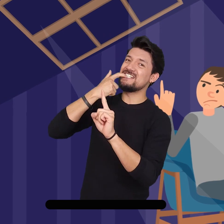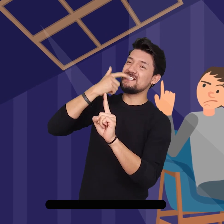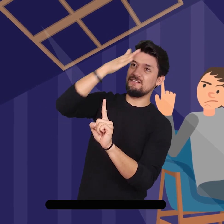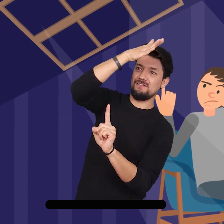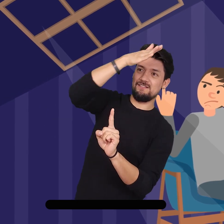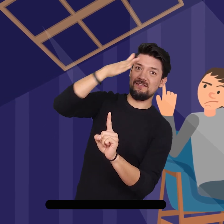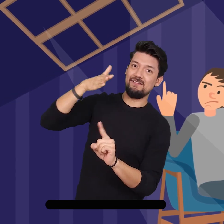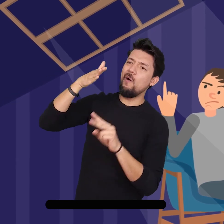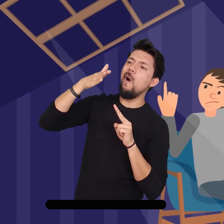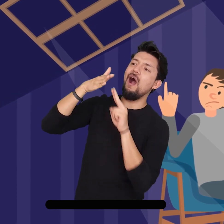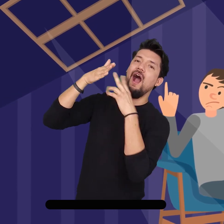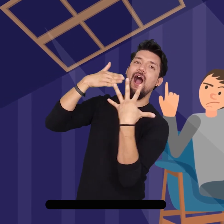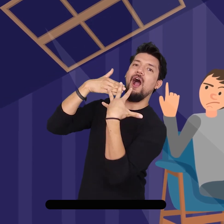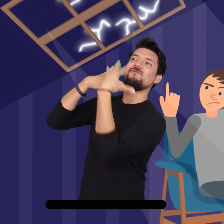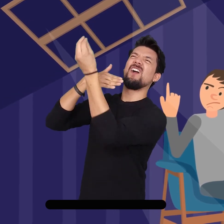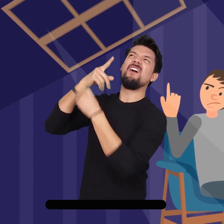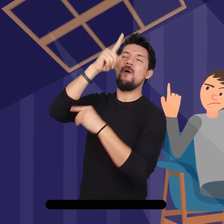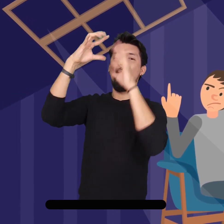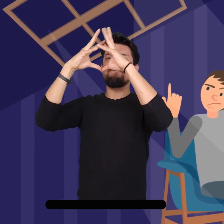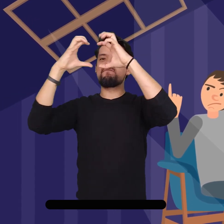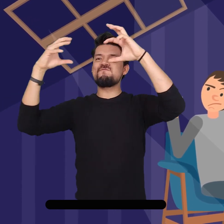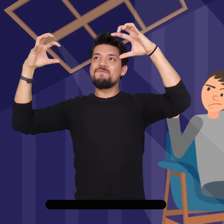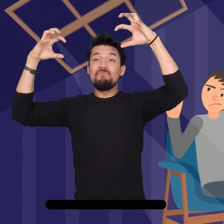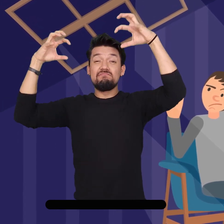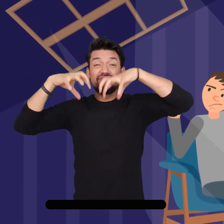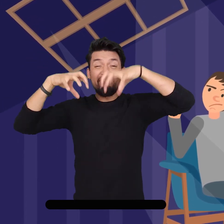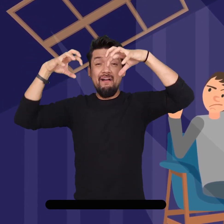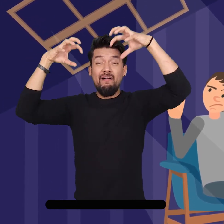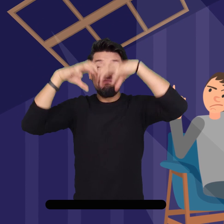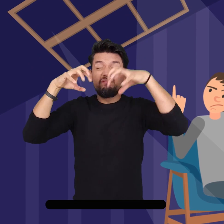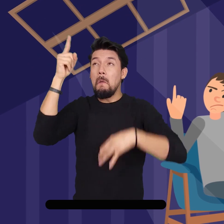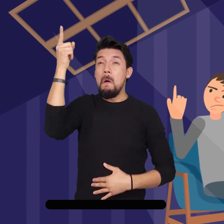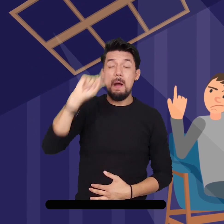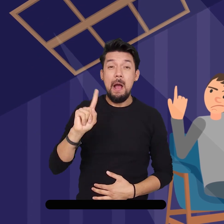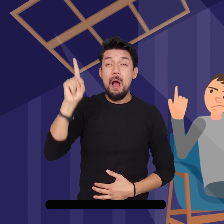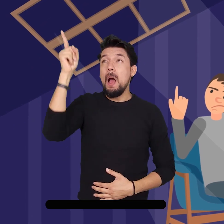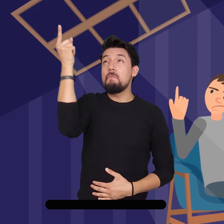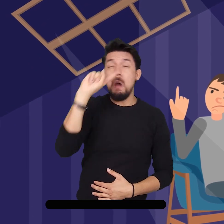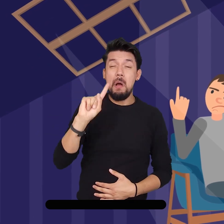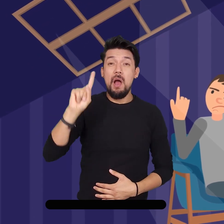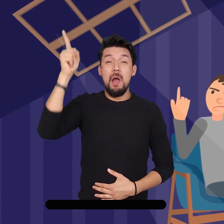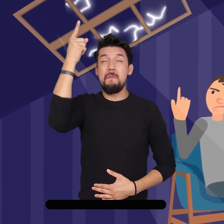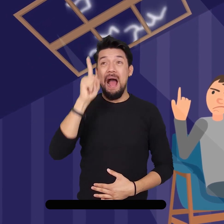vio que estaba lloviendo muy fuerte y había relámpagos. Esto era lo que iluminaba la casa.